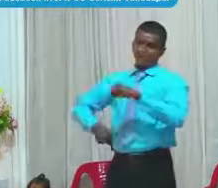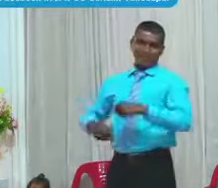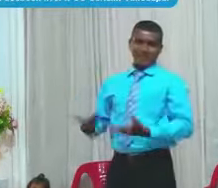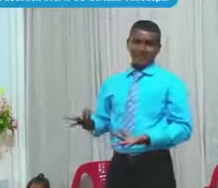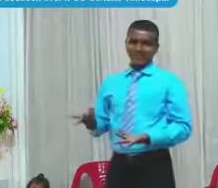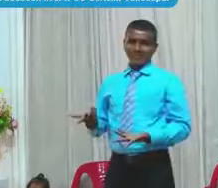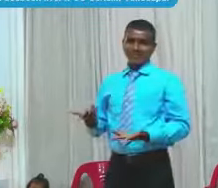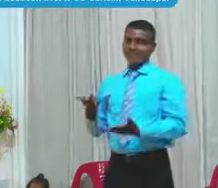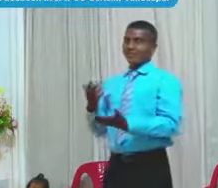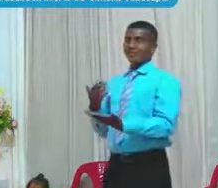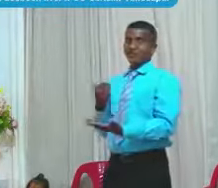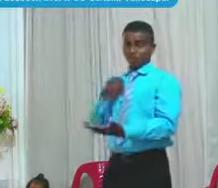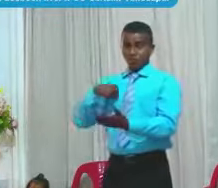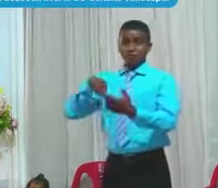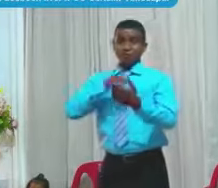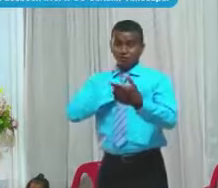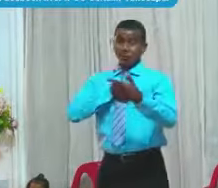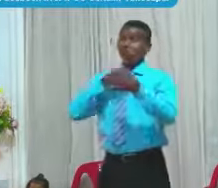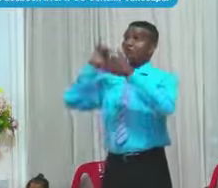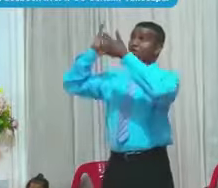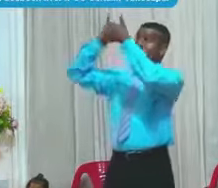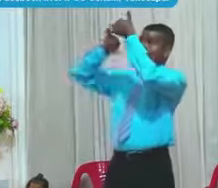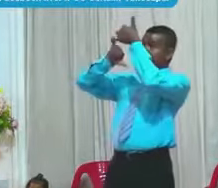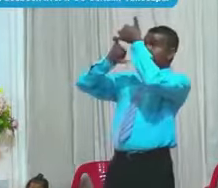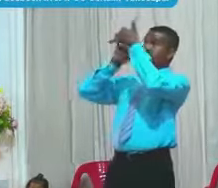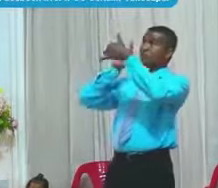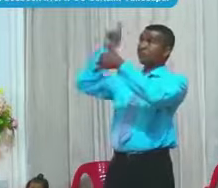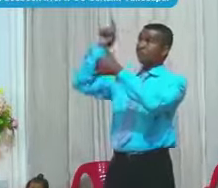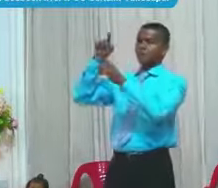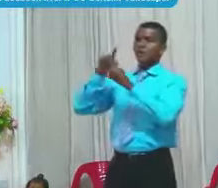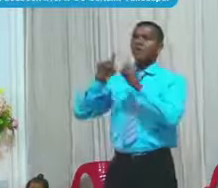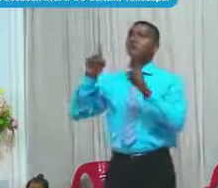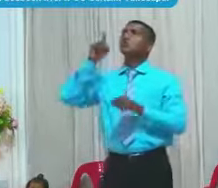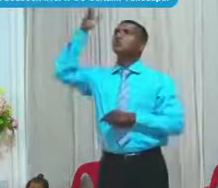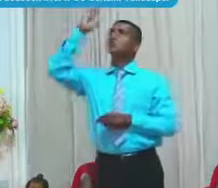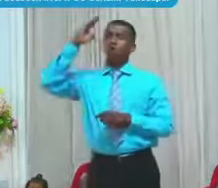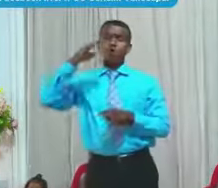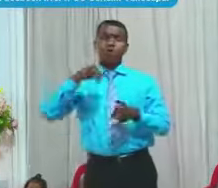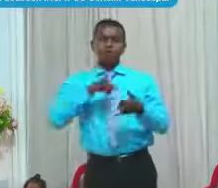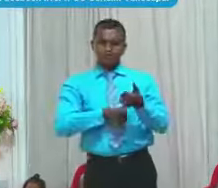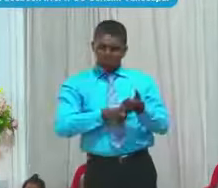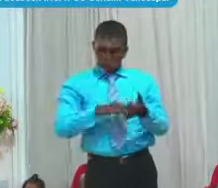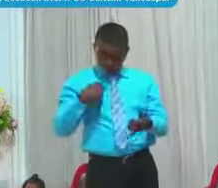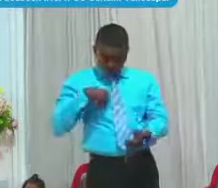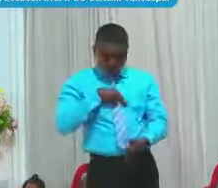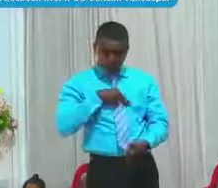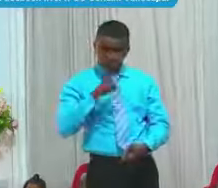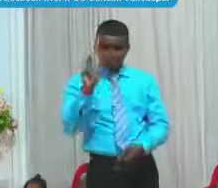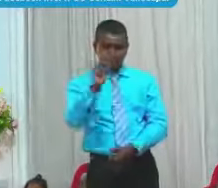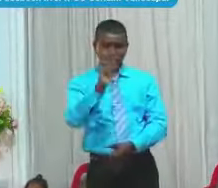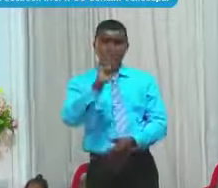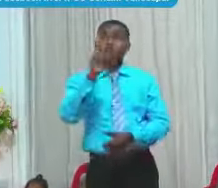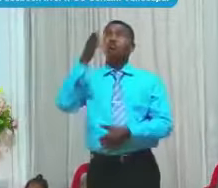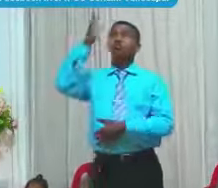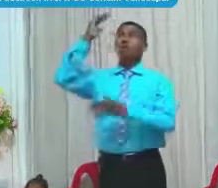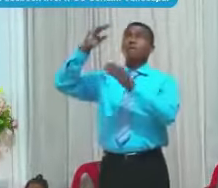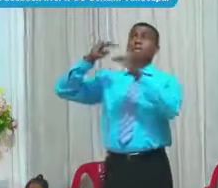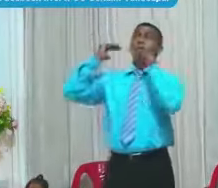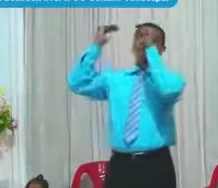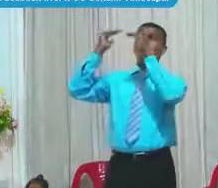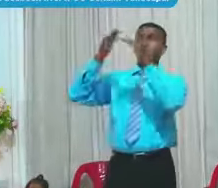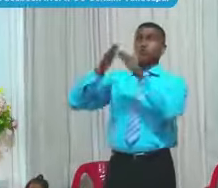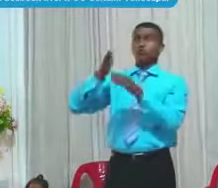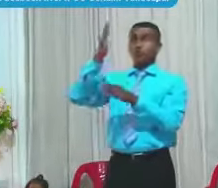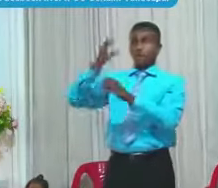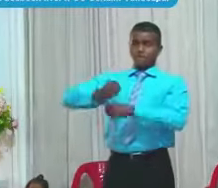Nosotros Dependemos De Él Él no depende De nosotros Ni de nadie Él es soberano Es absoluto